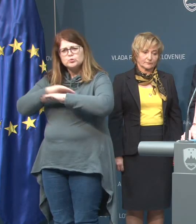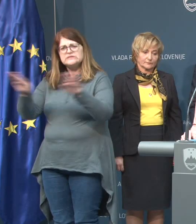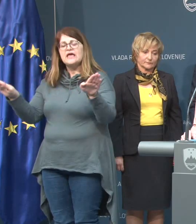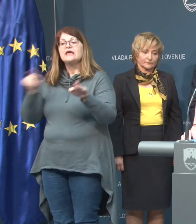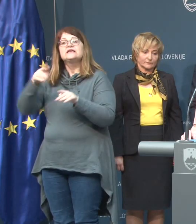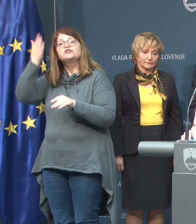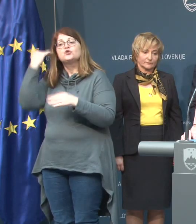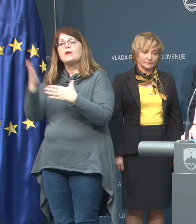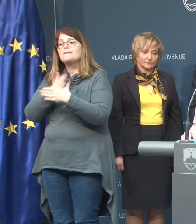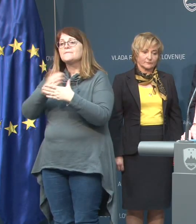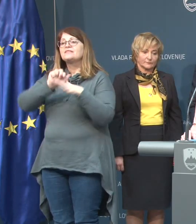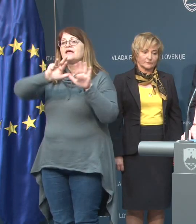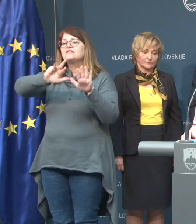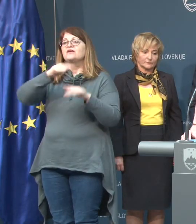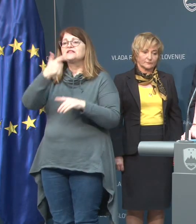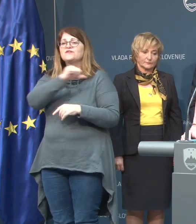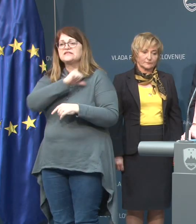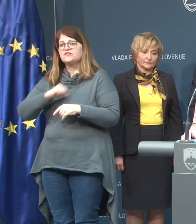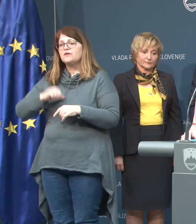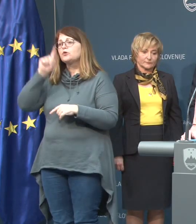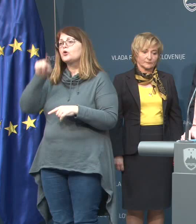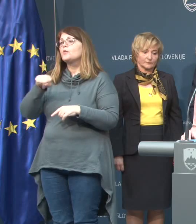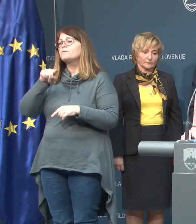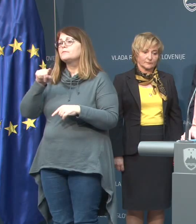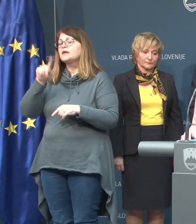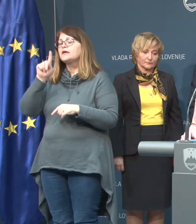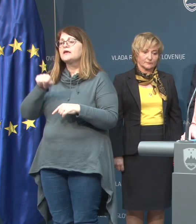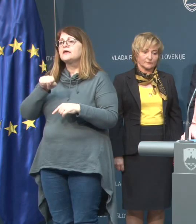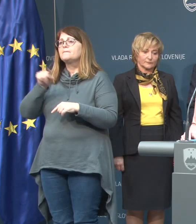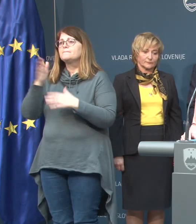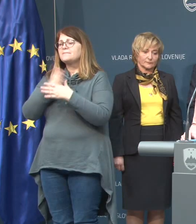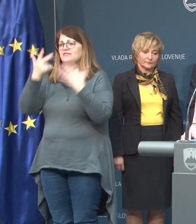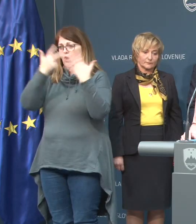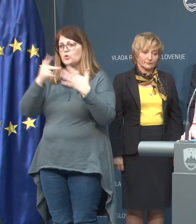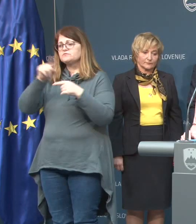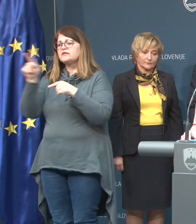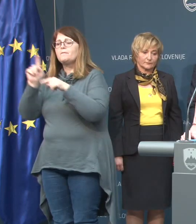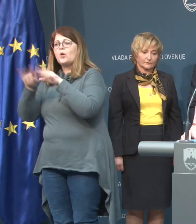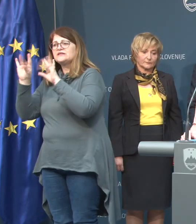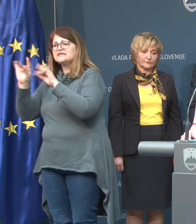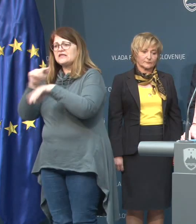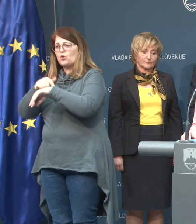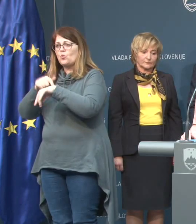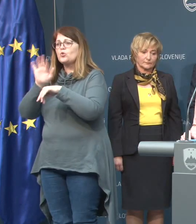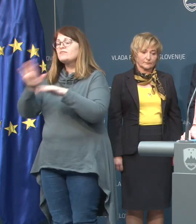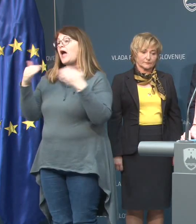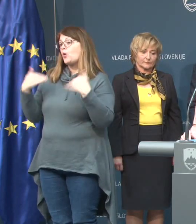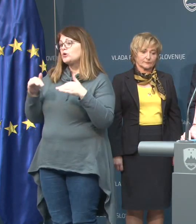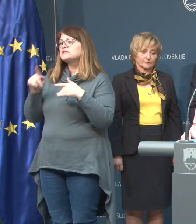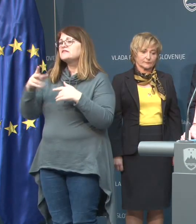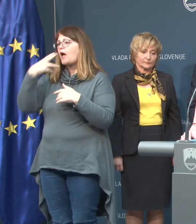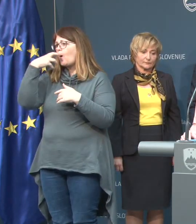ki so bili med 20. in 21.30 na urgenci, da